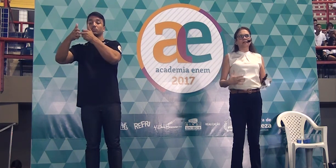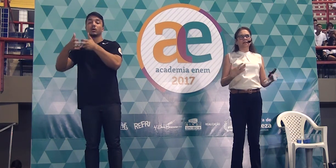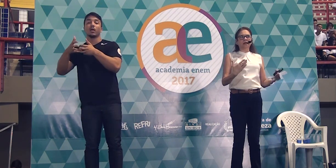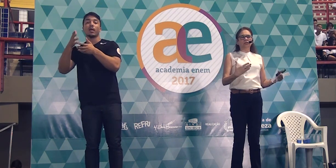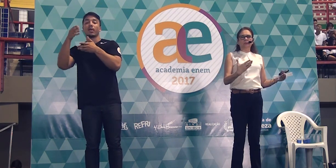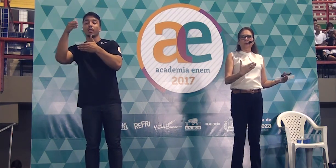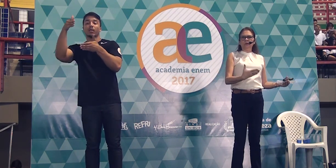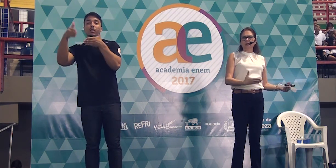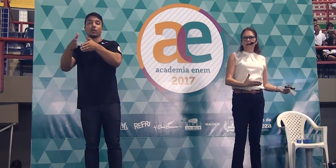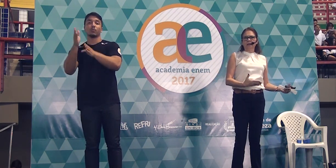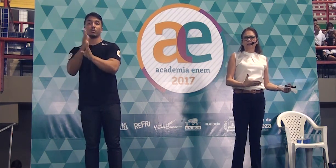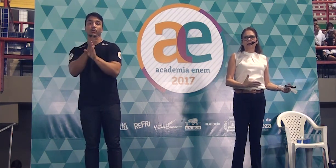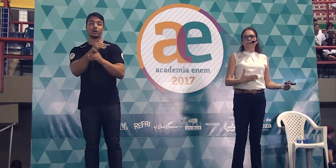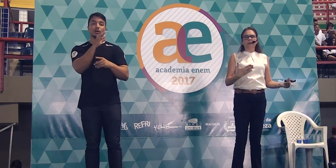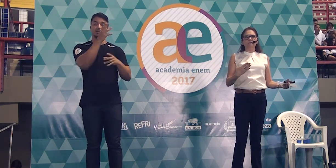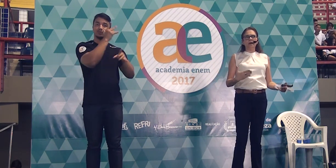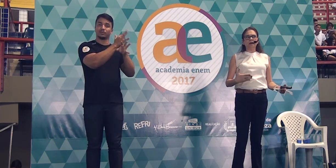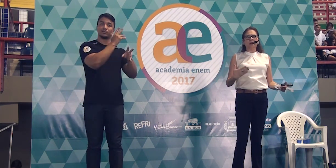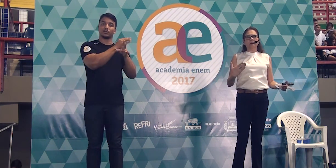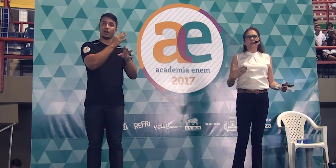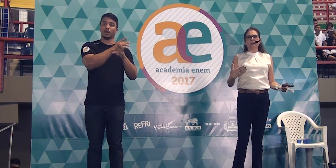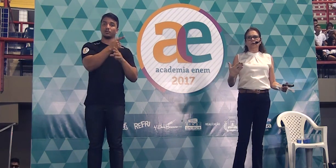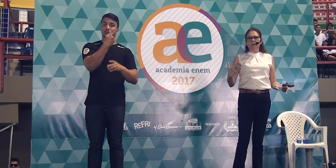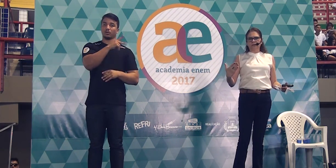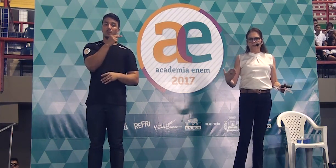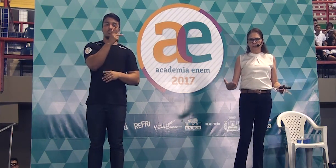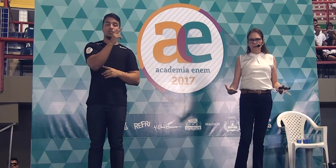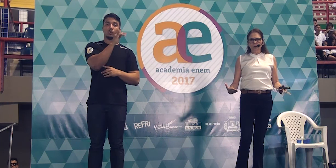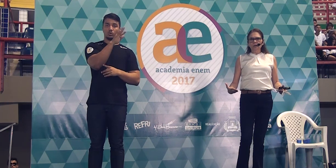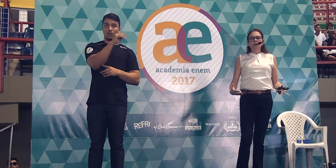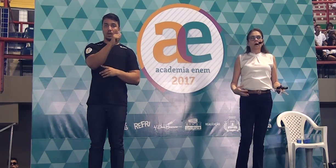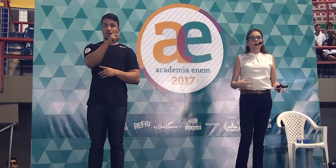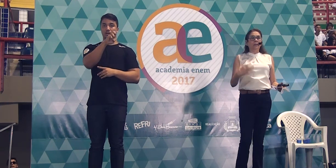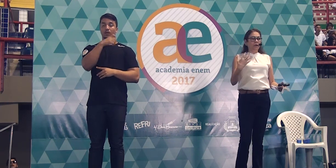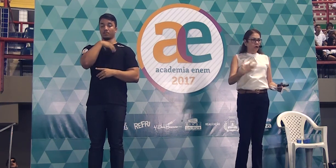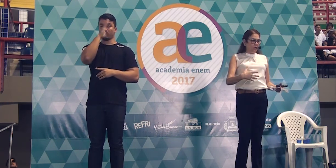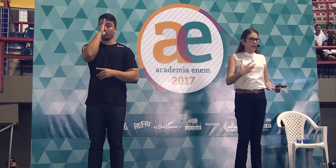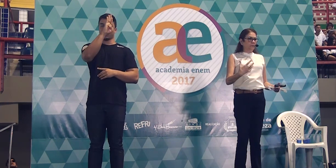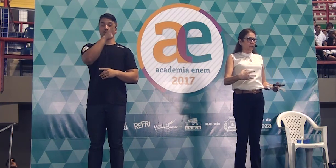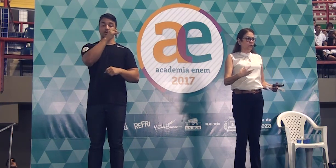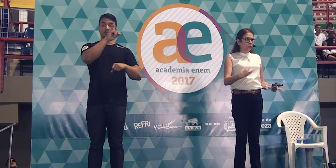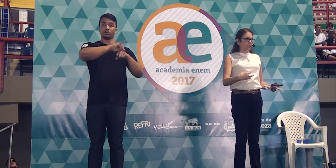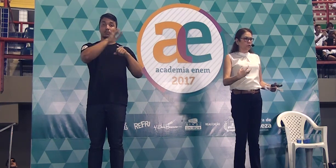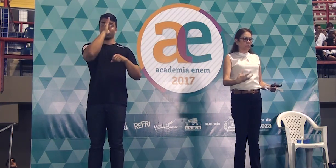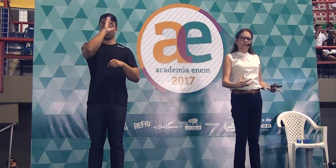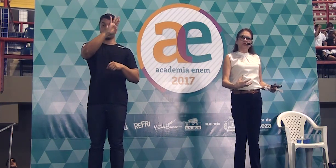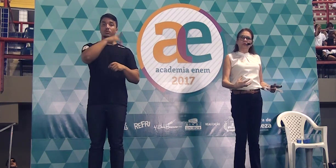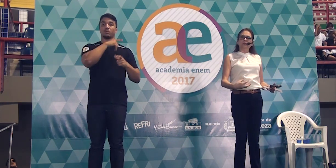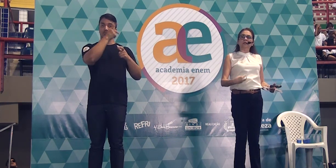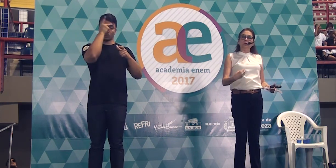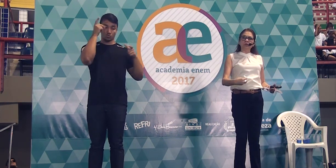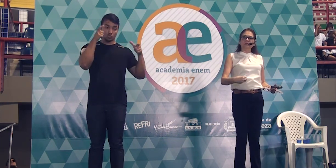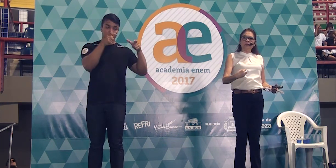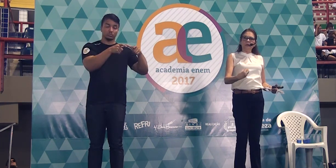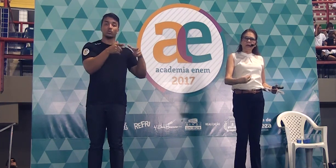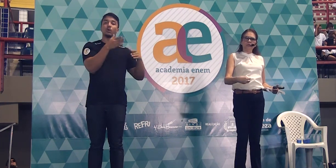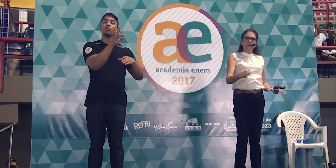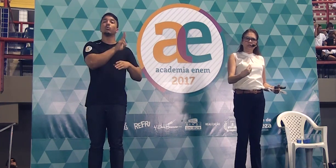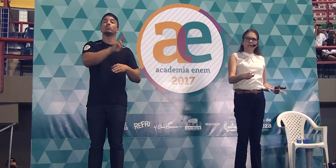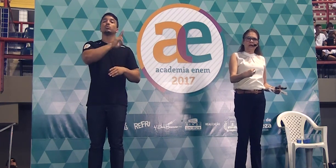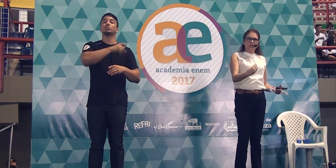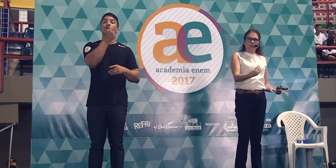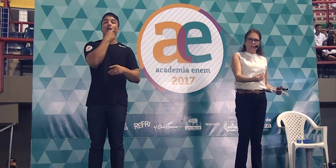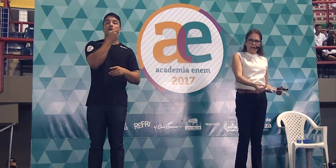a cidade de Porto Alegre é a primeira capital no Brasil, a maior capital em número de pessoas que usam